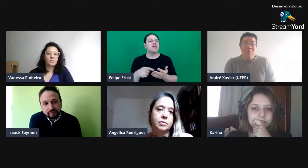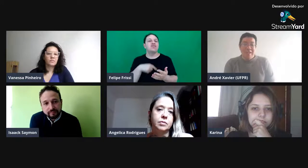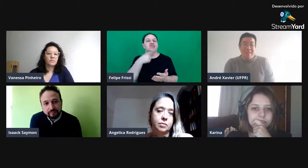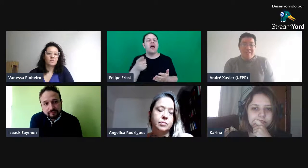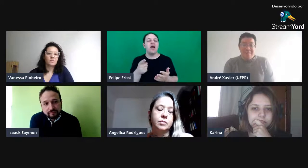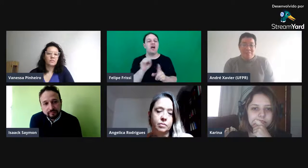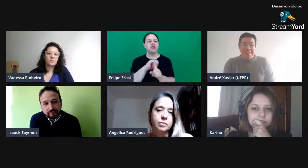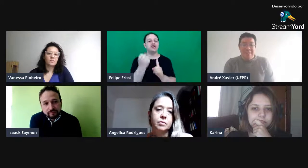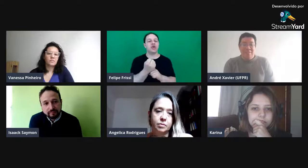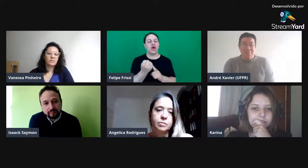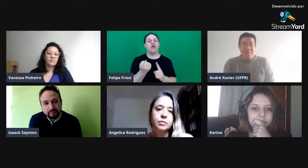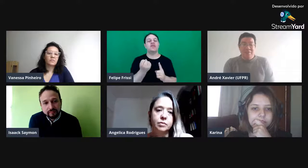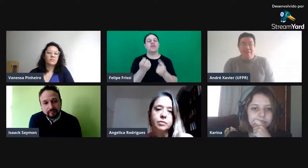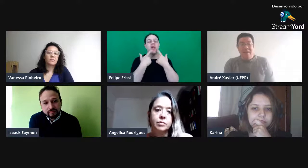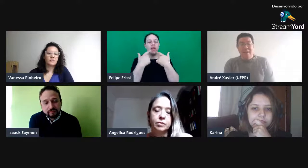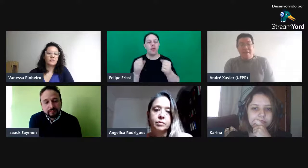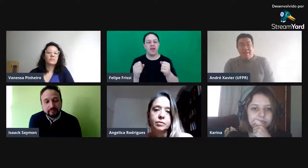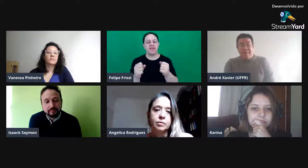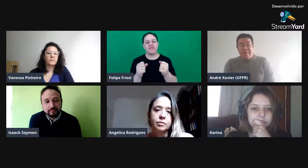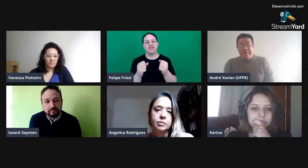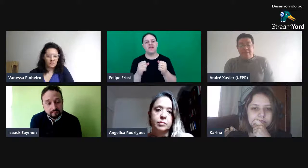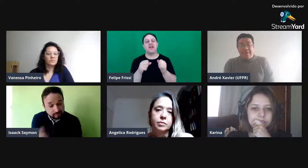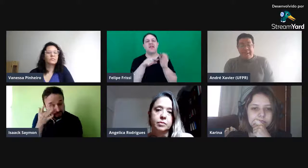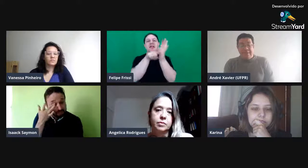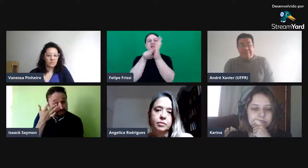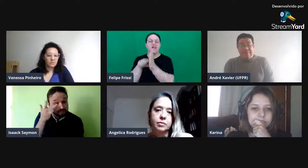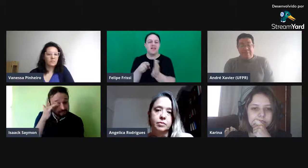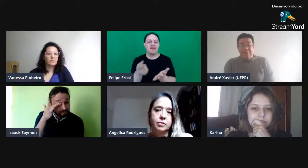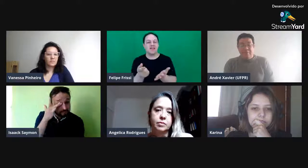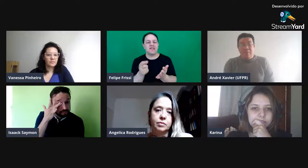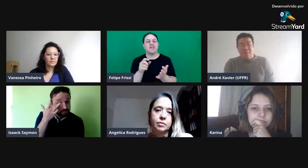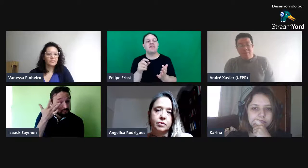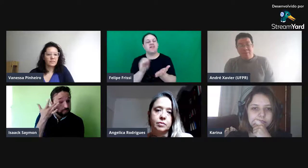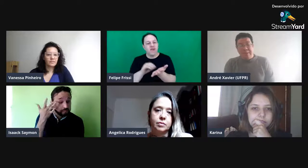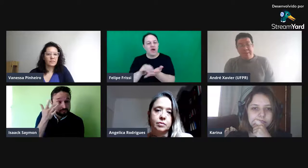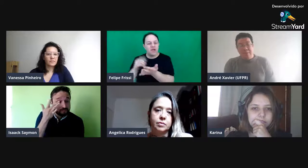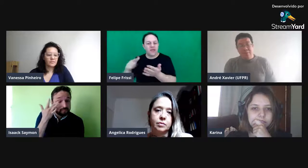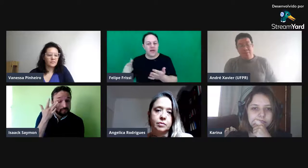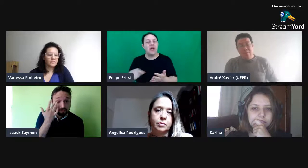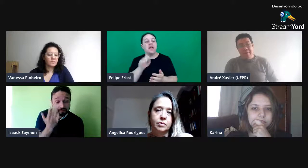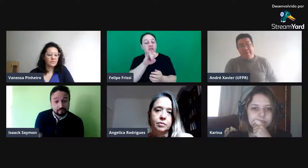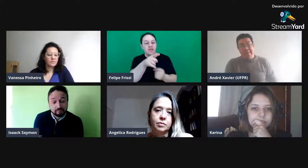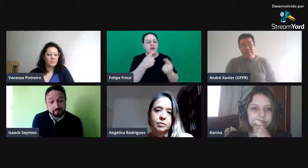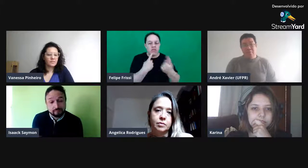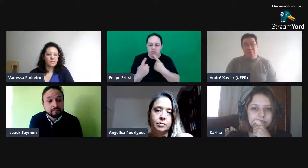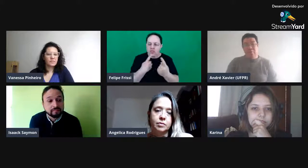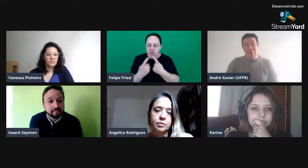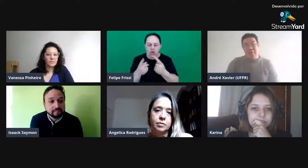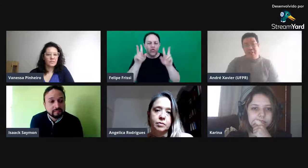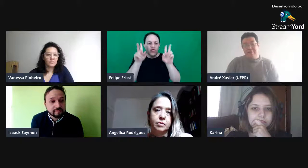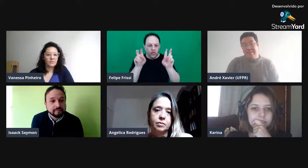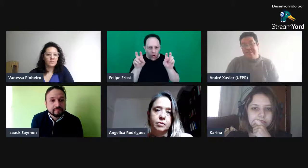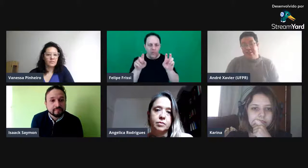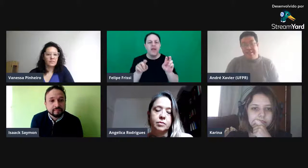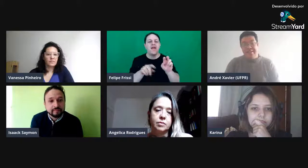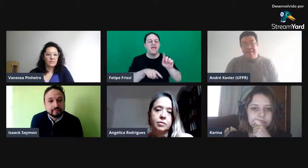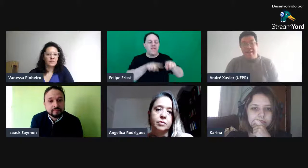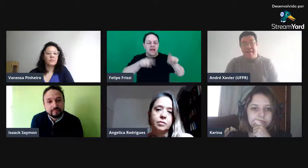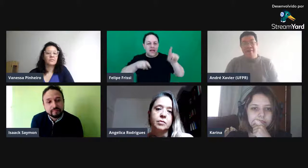estrito-senso, né? Então, se ela fizer uma boa discussão sobre variação fonológica, variação lexical,